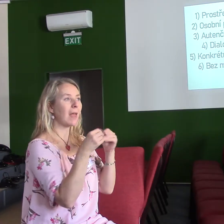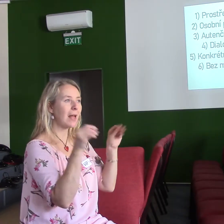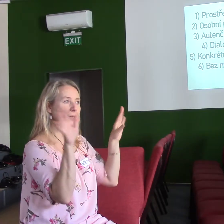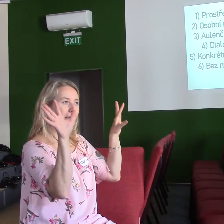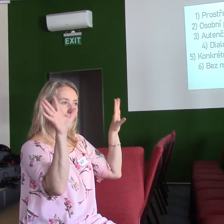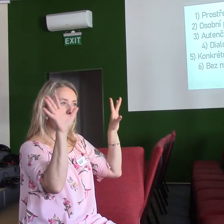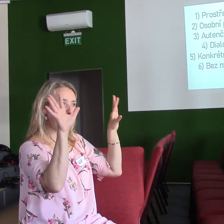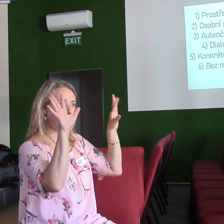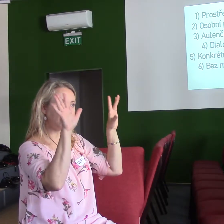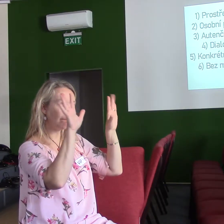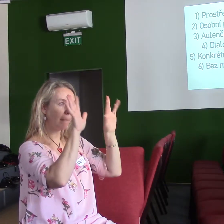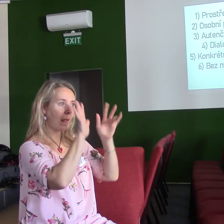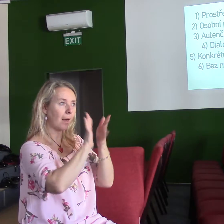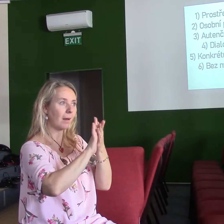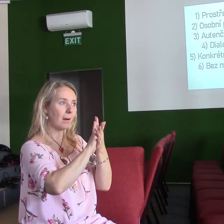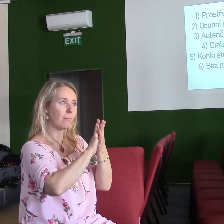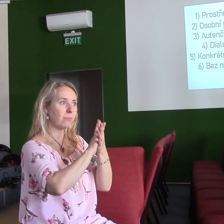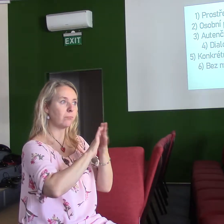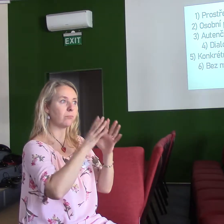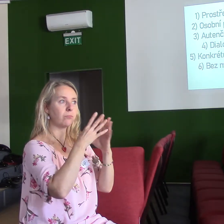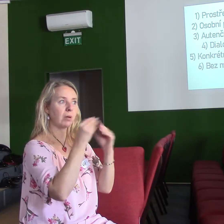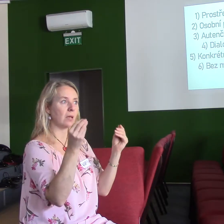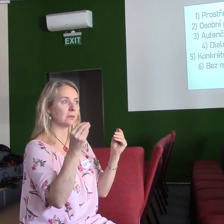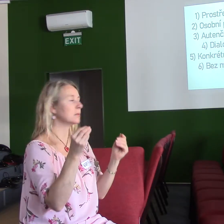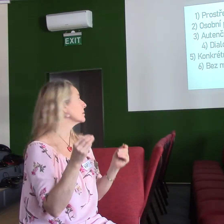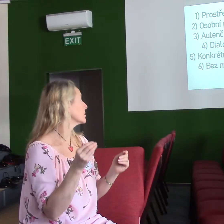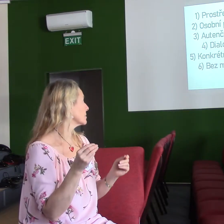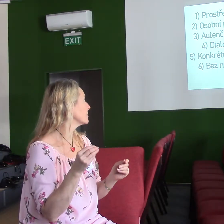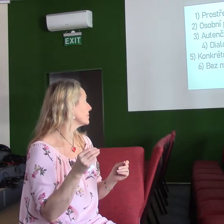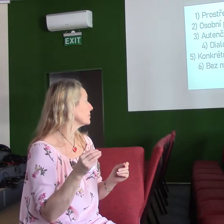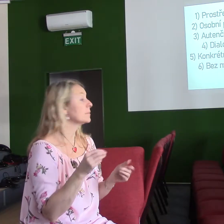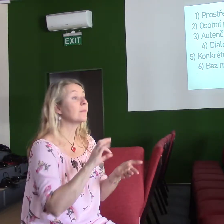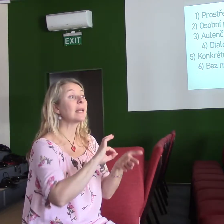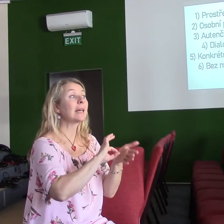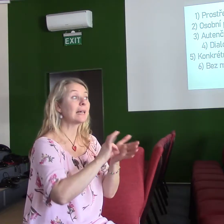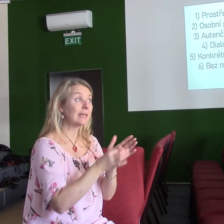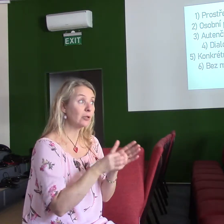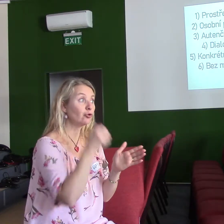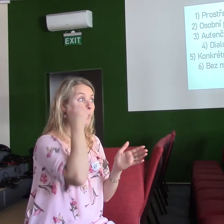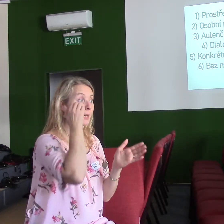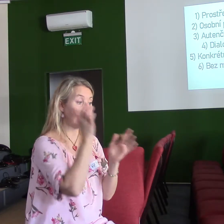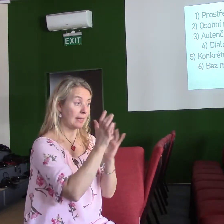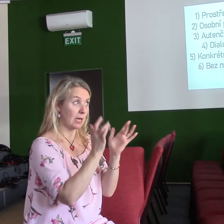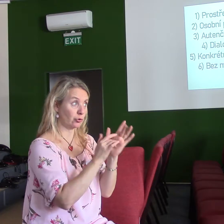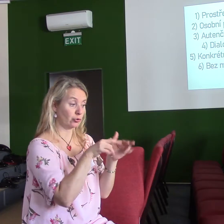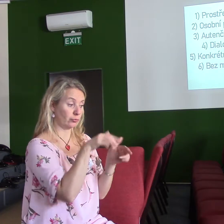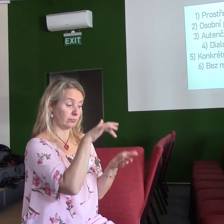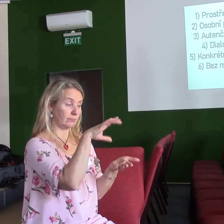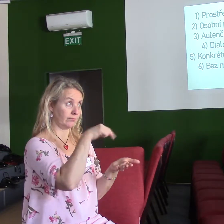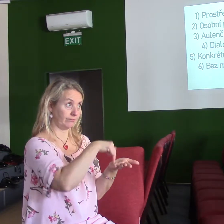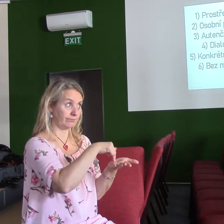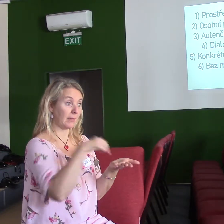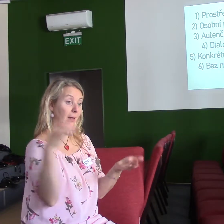Osekal náboženskou mlhu. Tradici. Když za Ježíšem přišli a ptali se o které přikázání je největší